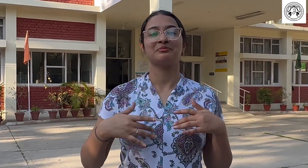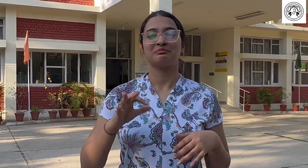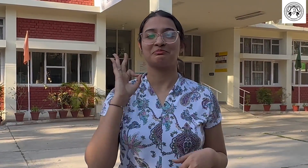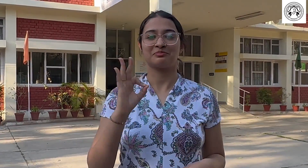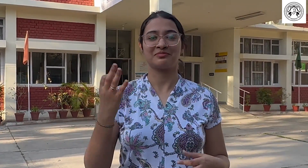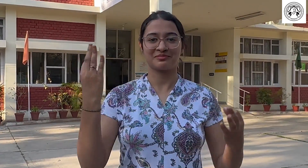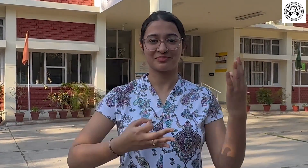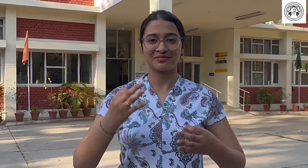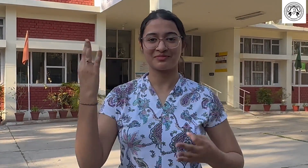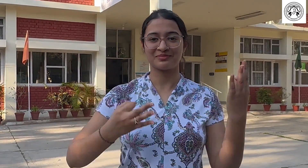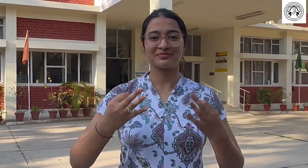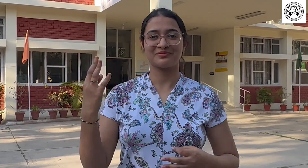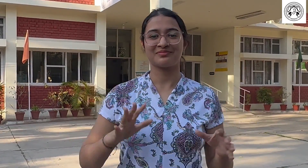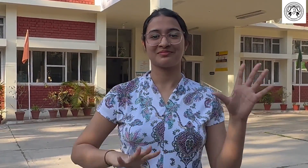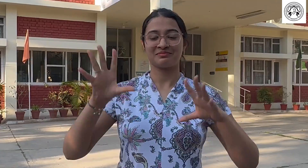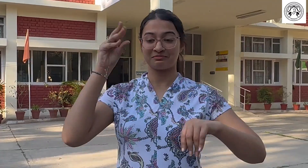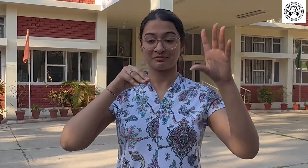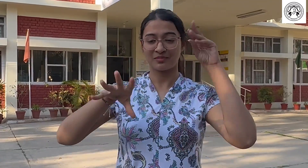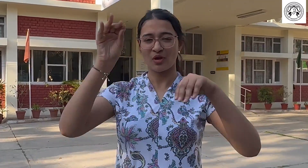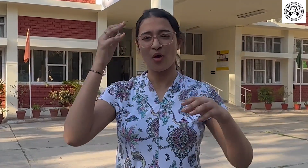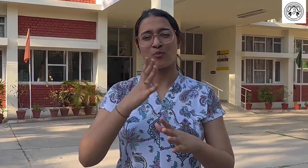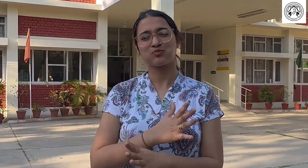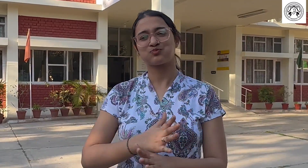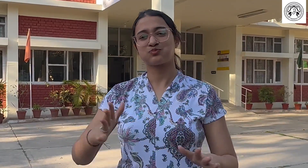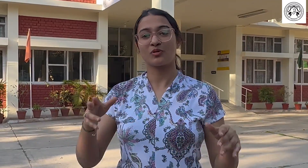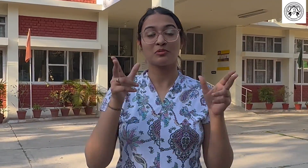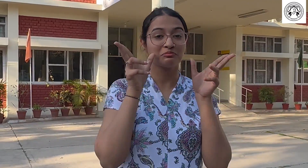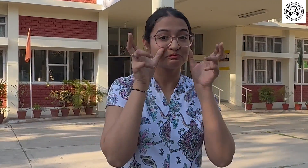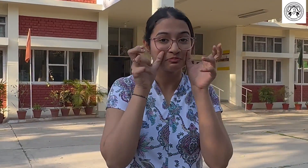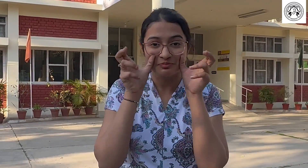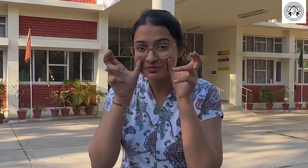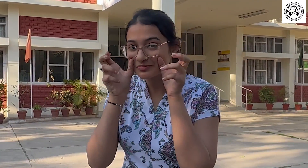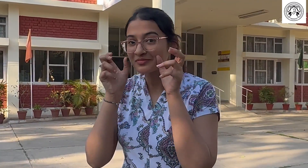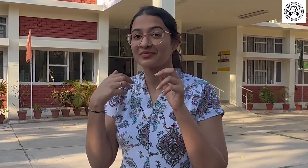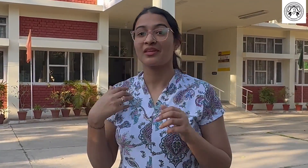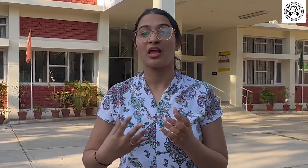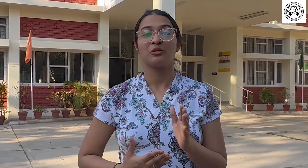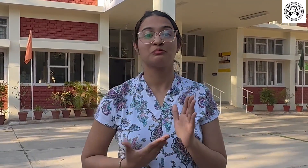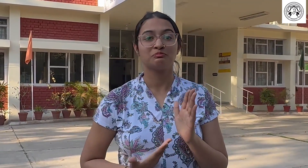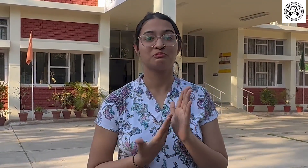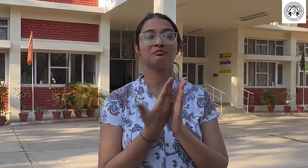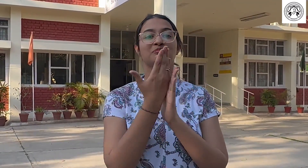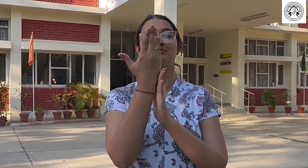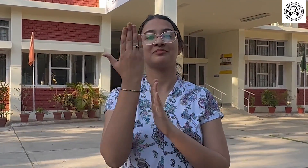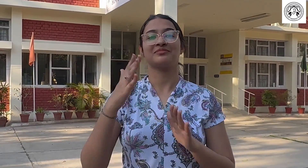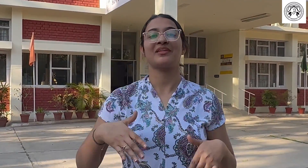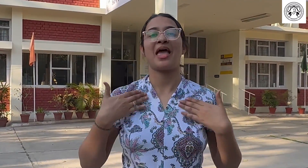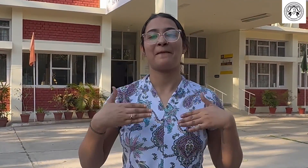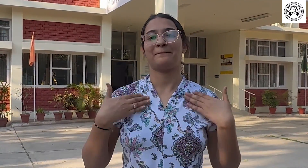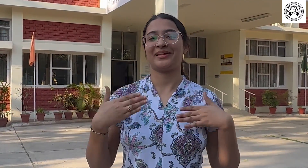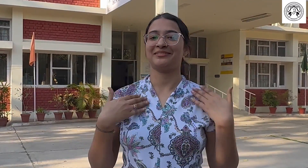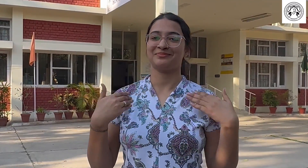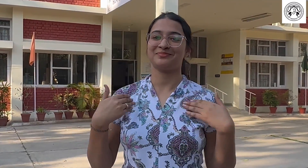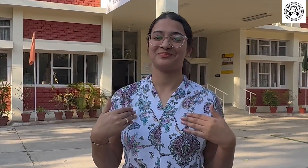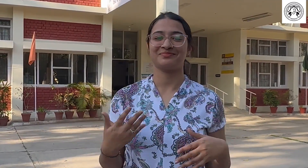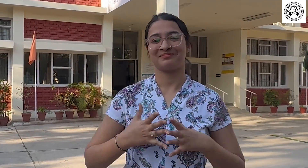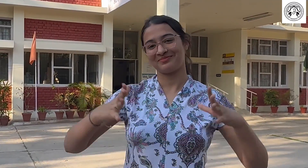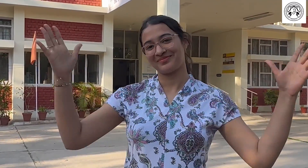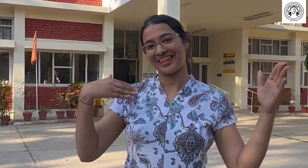टाइम ता गेम खेलने का जिसमें मैंने नए नए शाप सीखे और प्लस इसमें मेरी रिसेप्टिव स्कील्स भी इंप्रूव हुई आइम वेरी हैपी थैंक यू